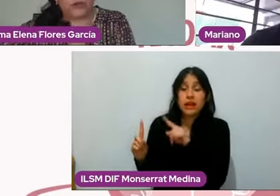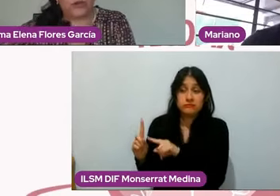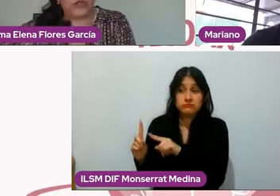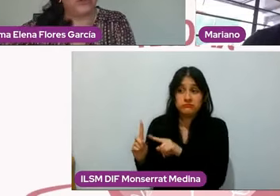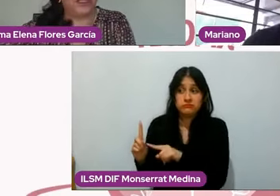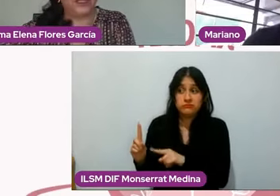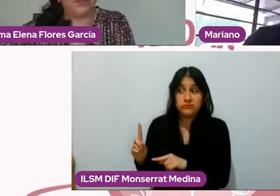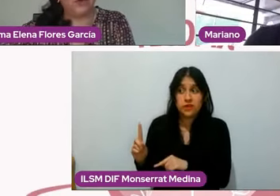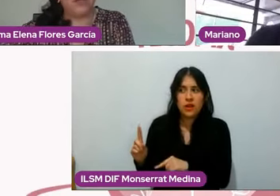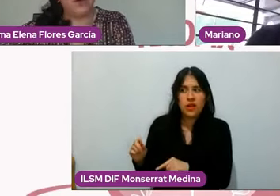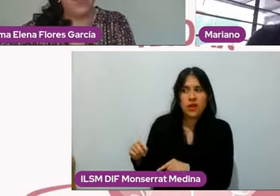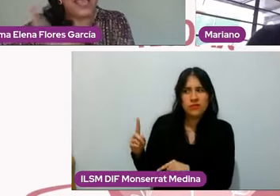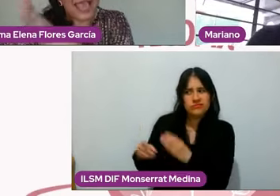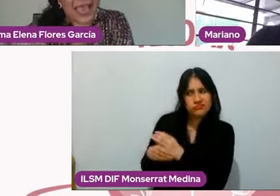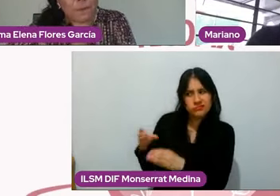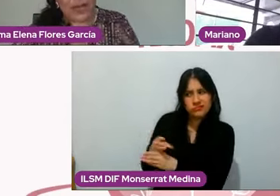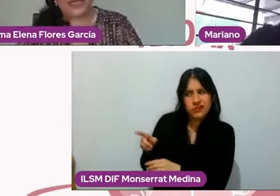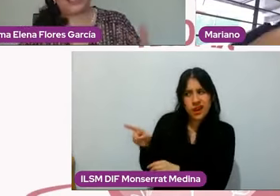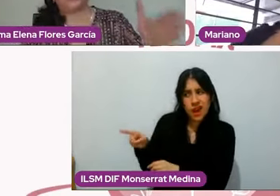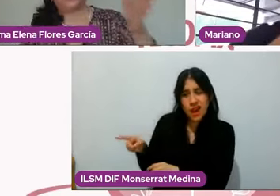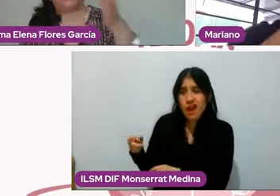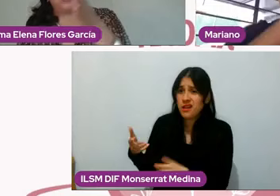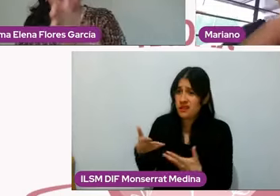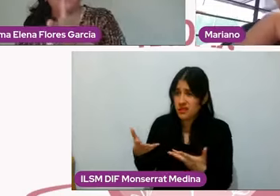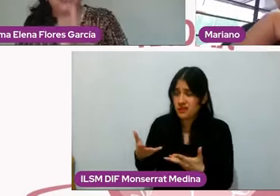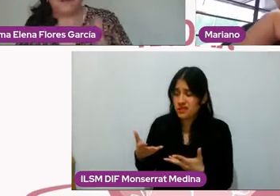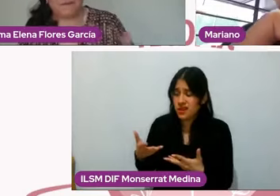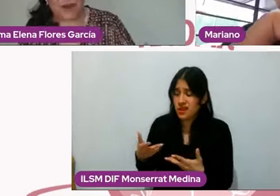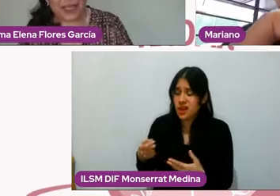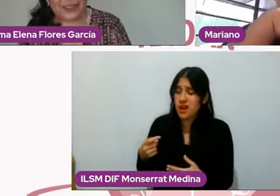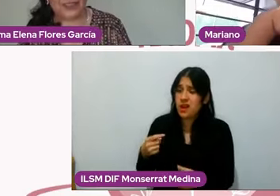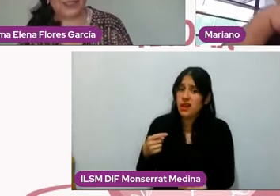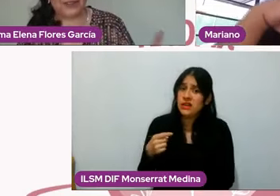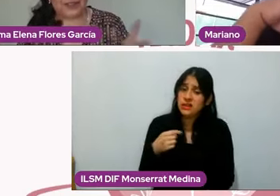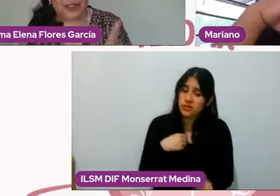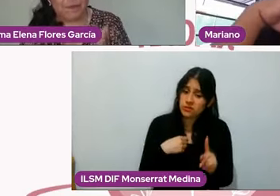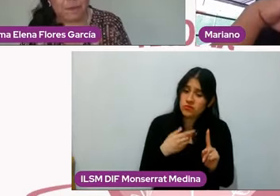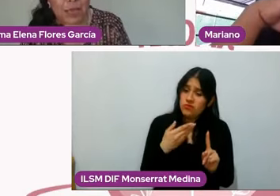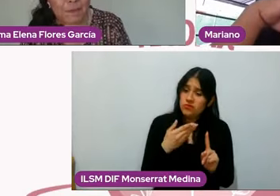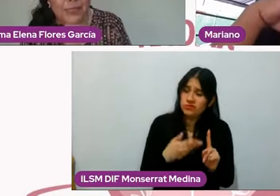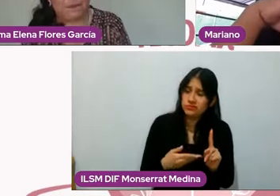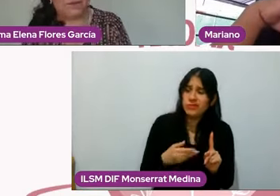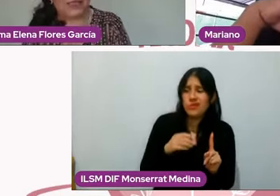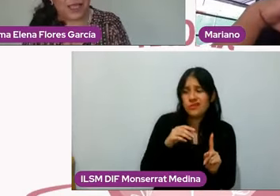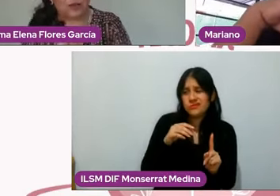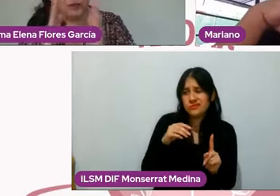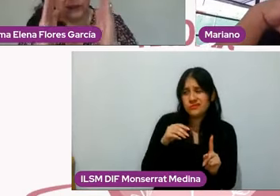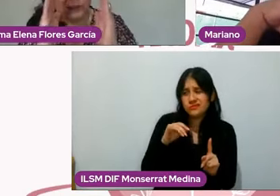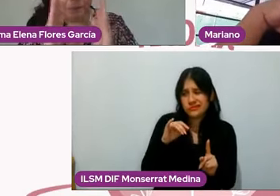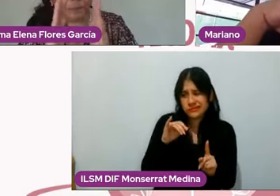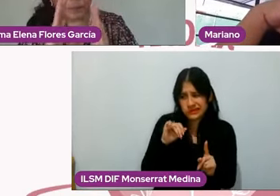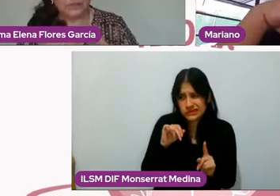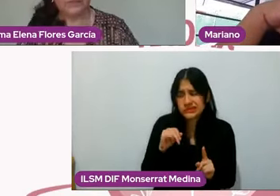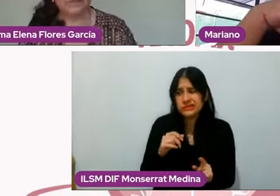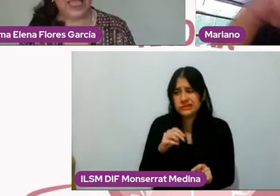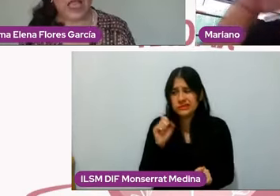corresponde al otro y no tiene que ver conmigo. Para el caso de responsabilidad afectiva me parece que sí va más empatado